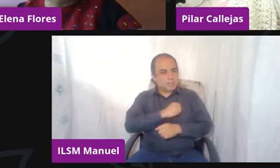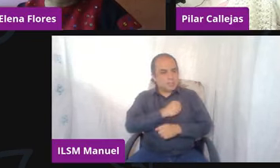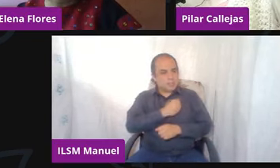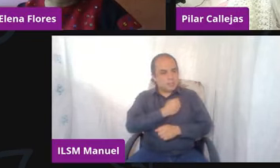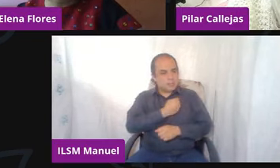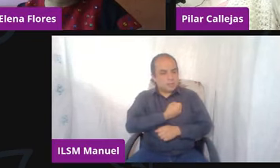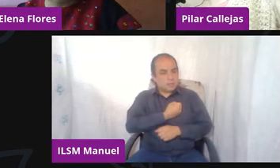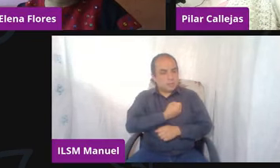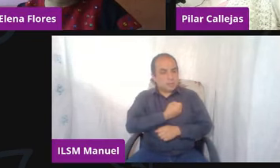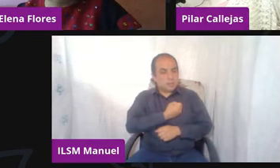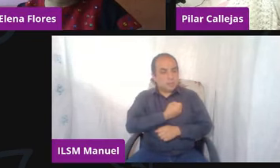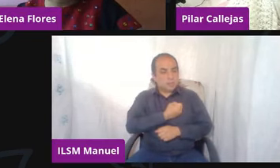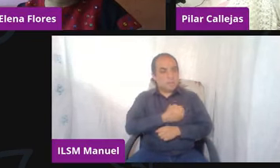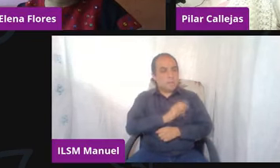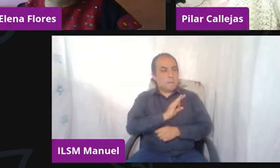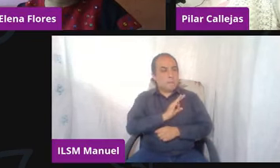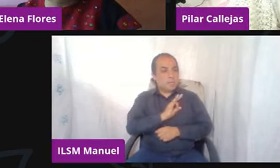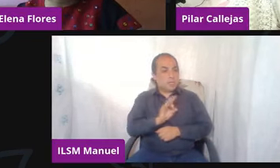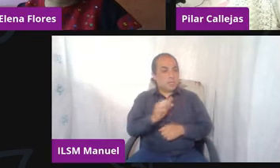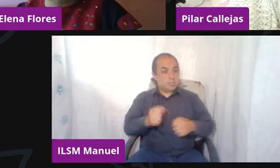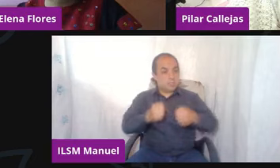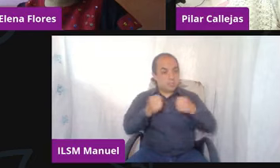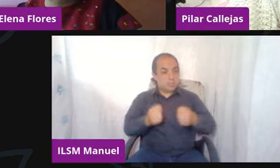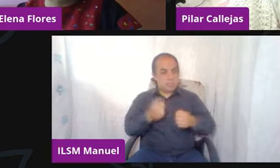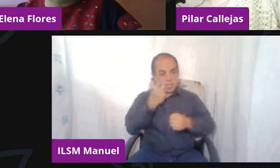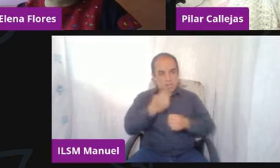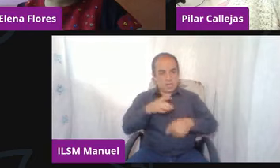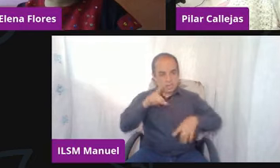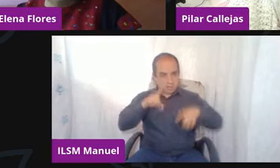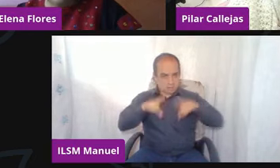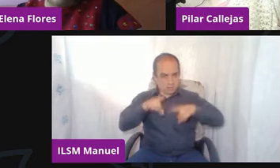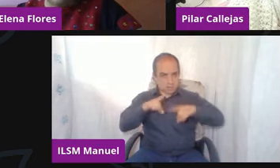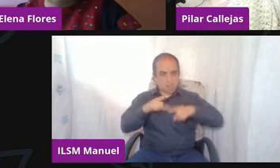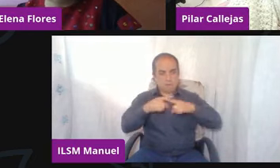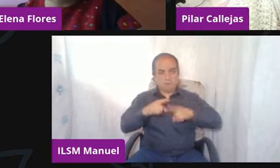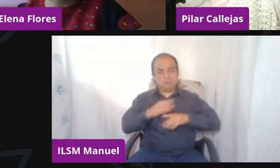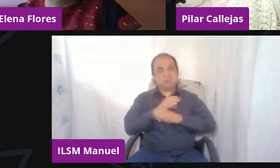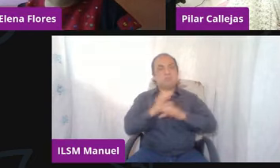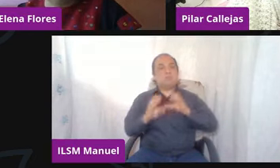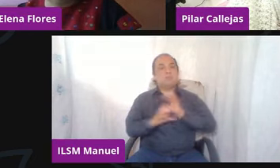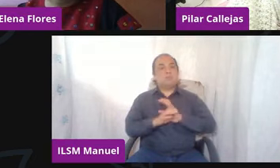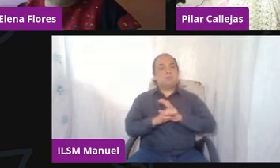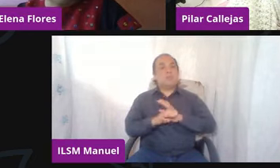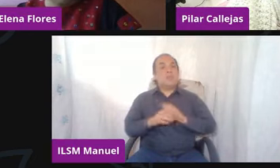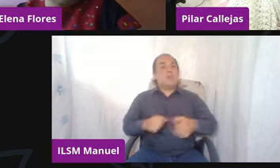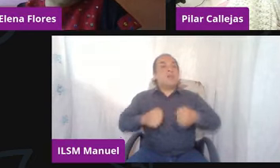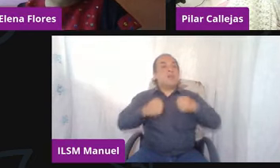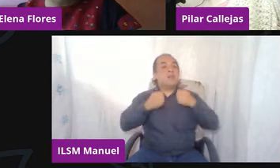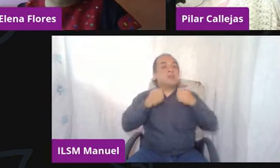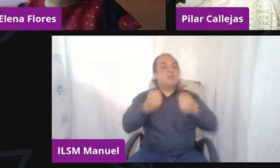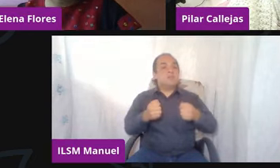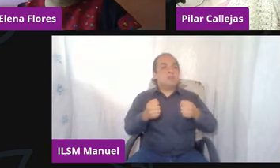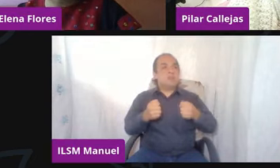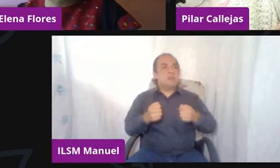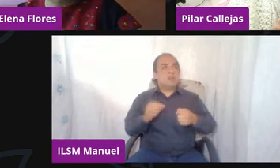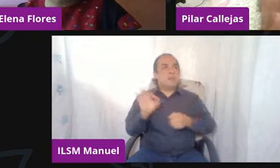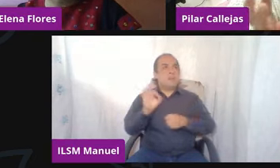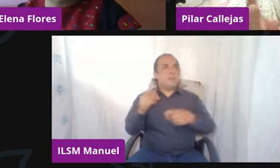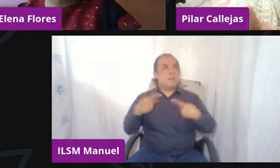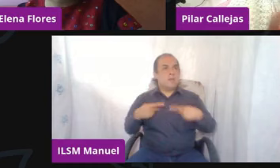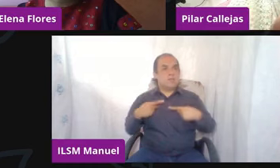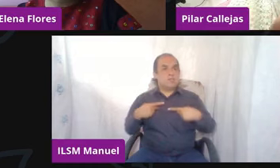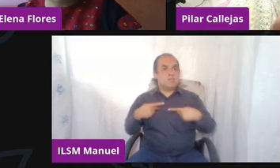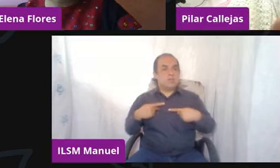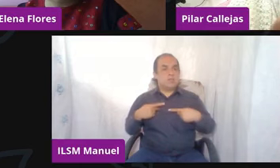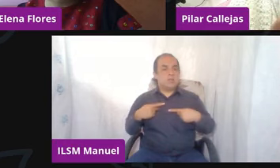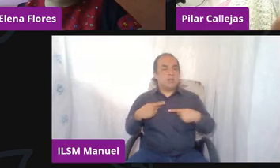puede garantizar porque eso depende de muchos factores puede garantizar que a lo mejor la persona conforme vaya